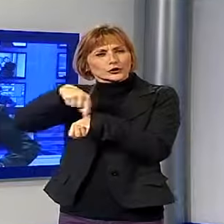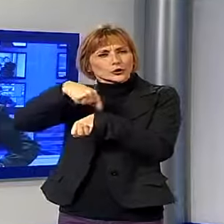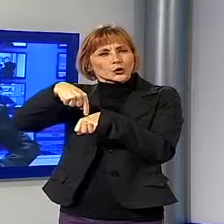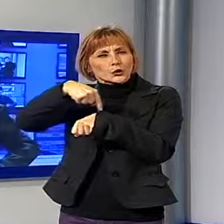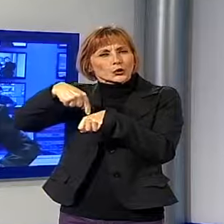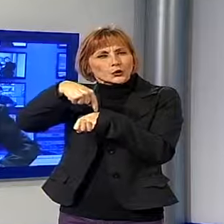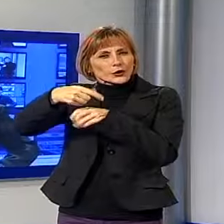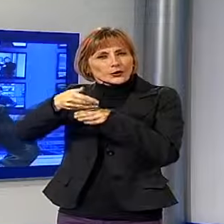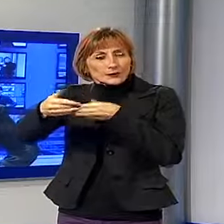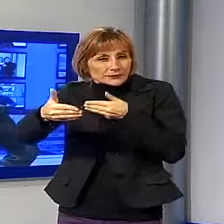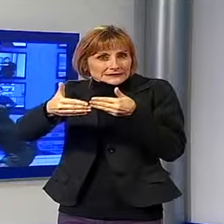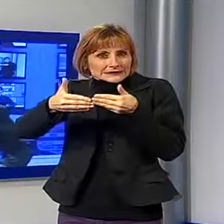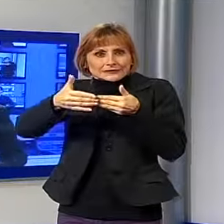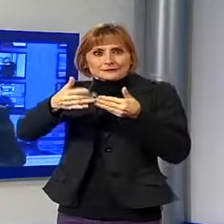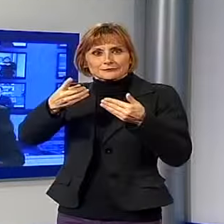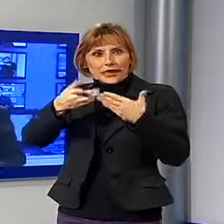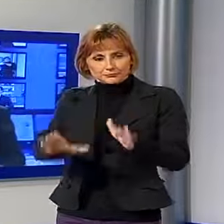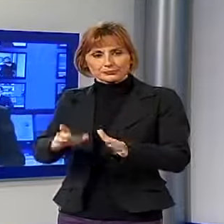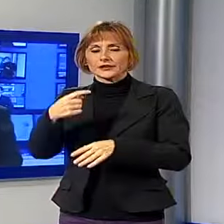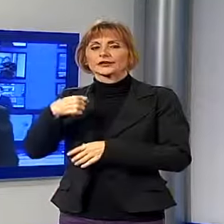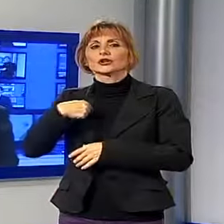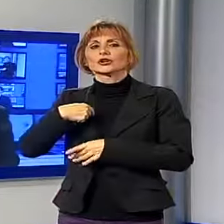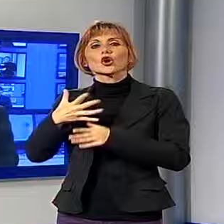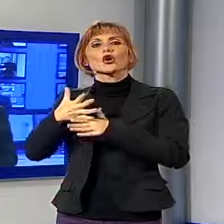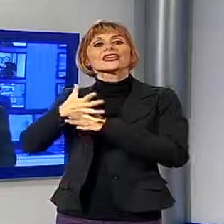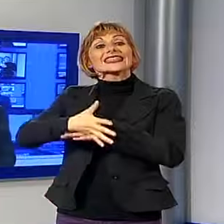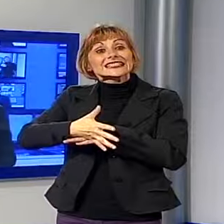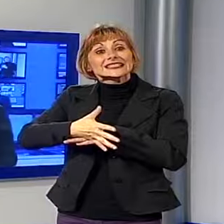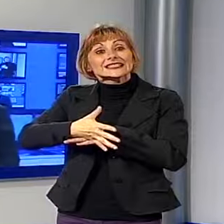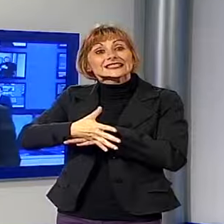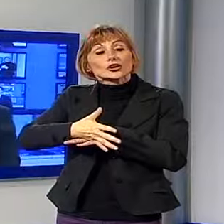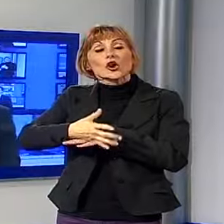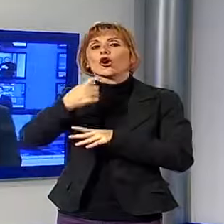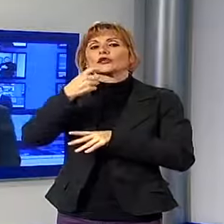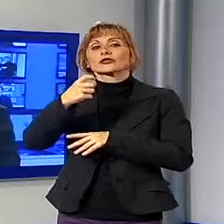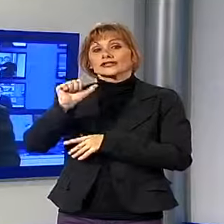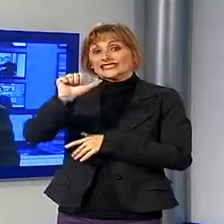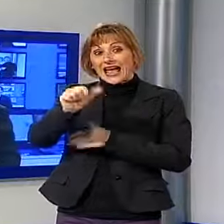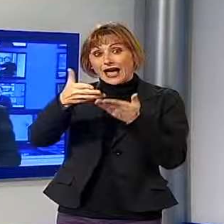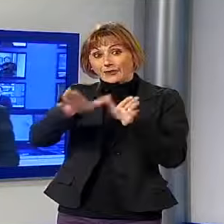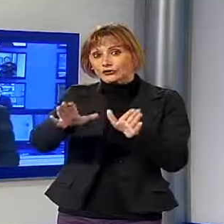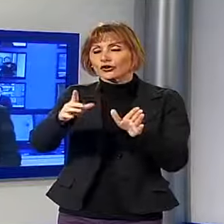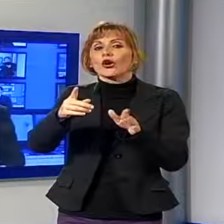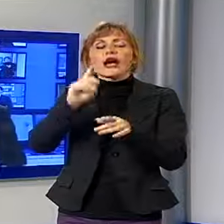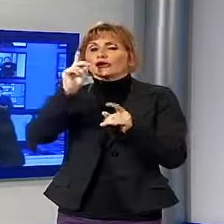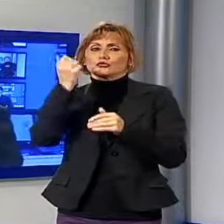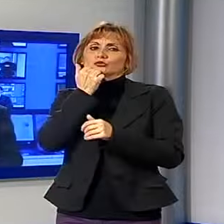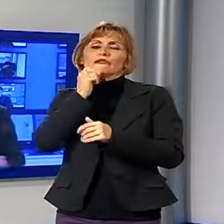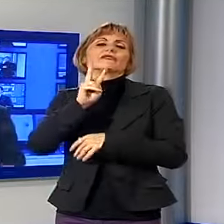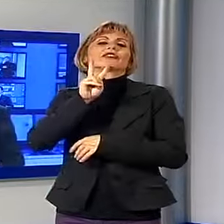l'evento. Io nell'intro ho detto che prende il via sabato, venerdì, ma in verità domani c'è l'anteprima